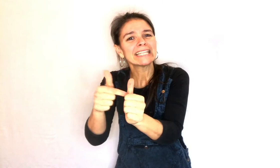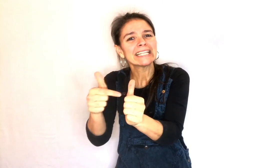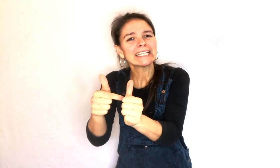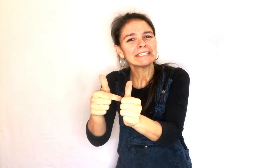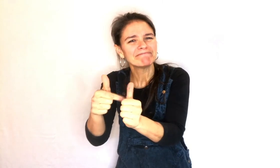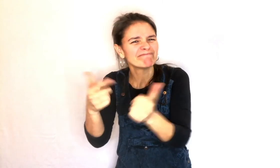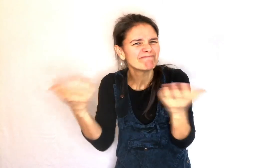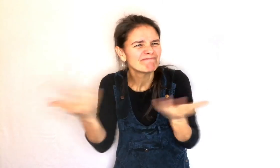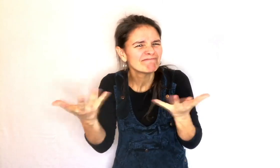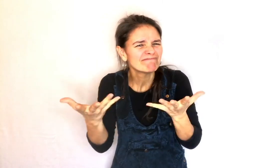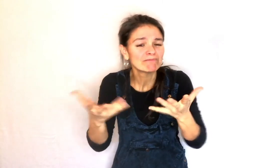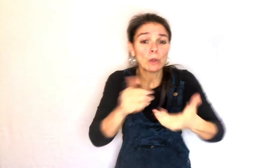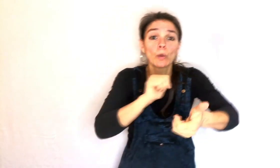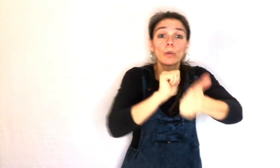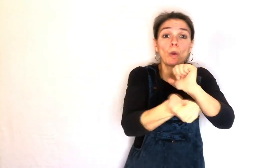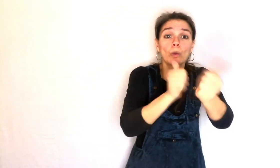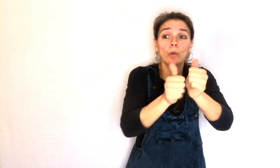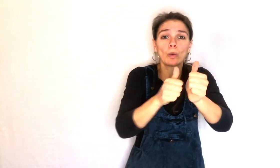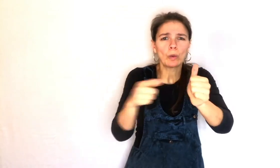Le lièvre accepta le défi.